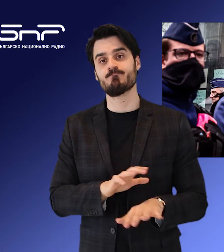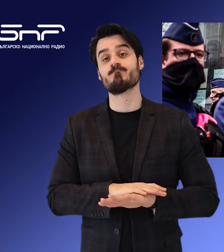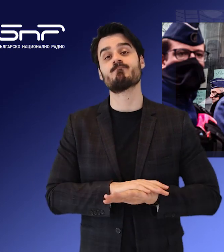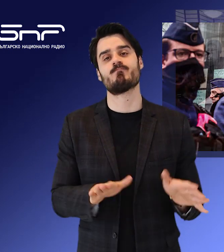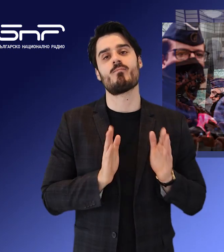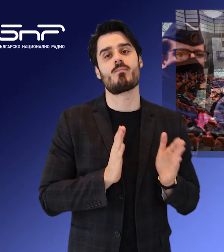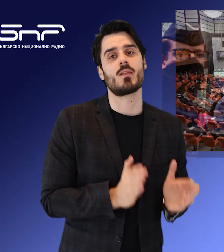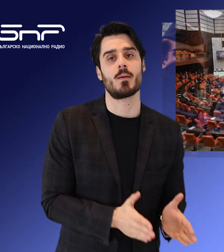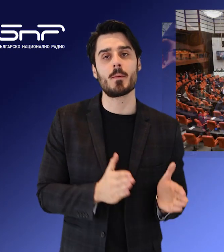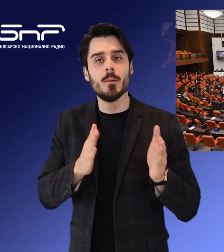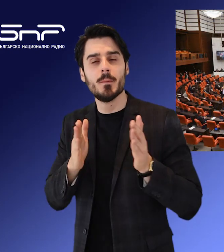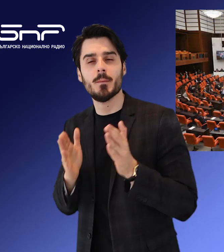Пийскова.